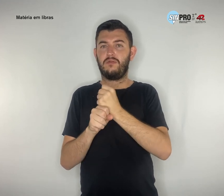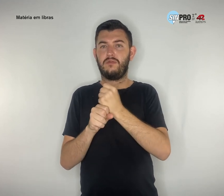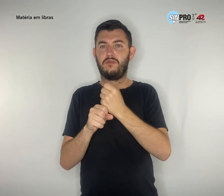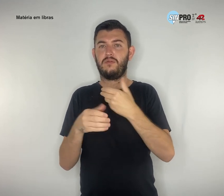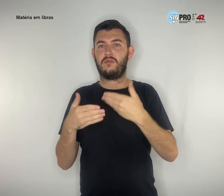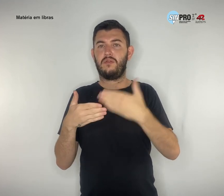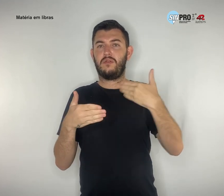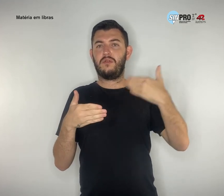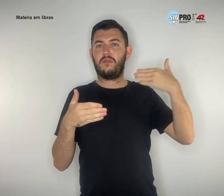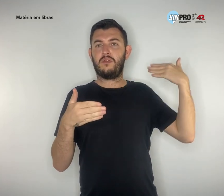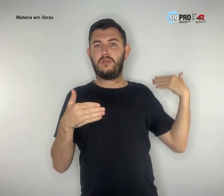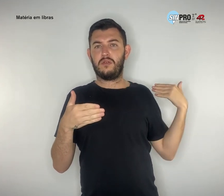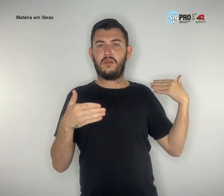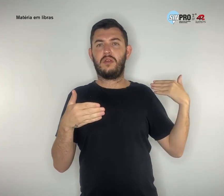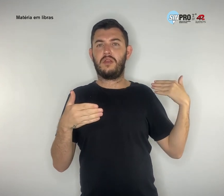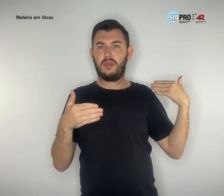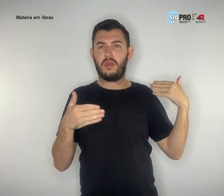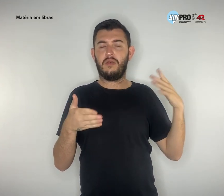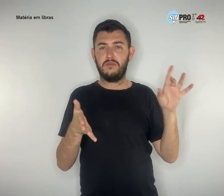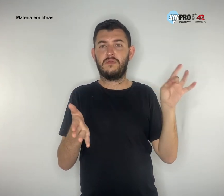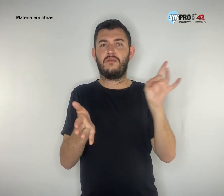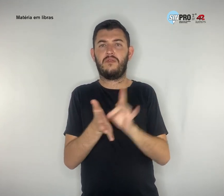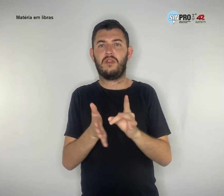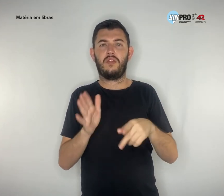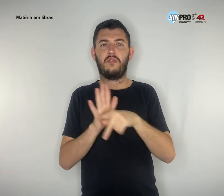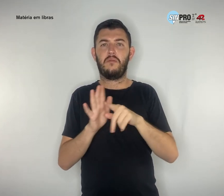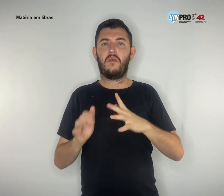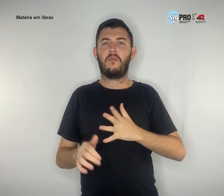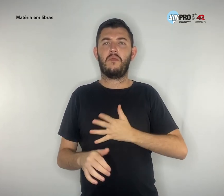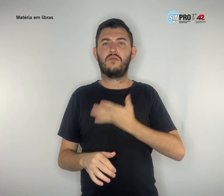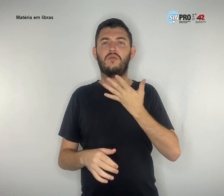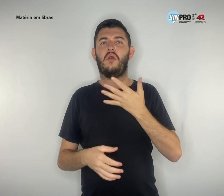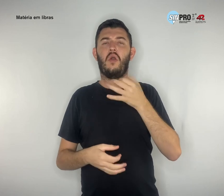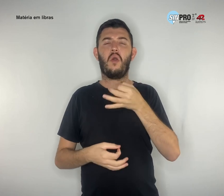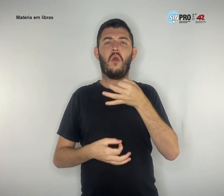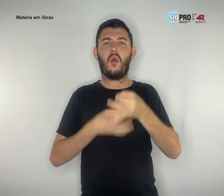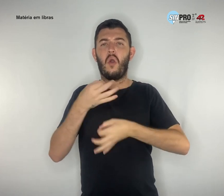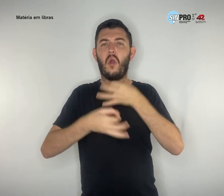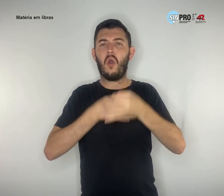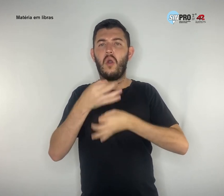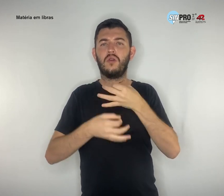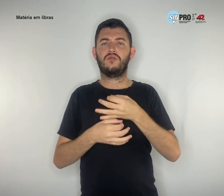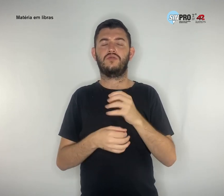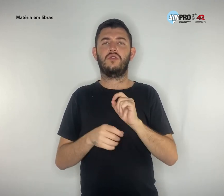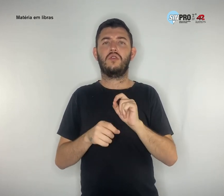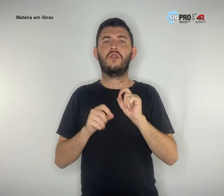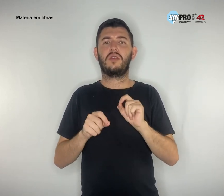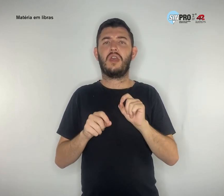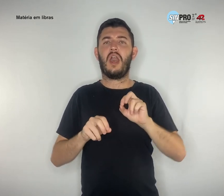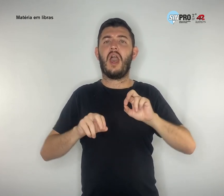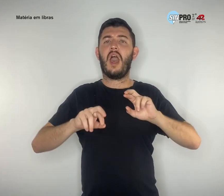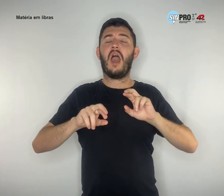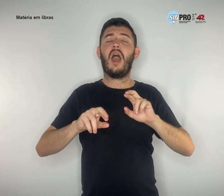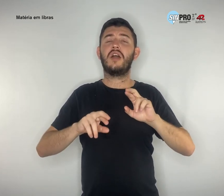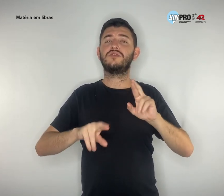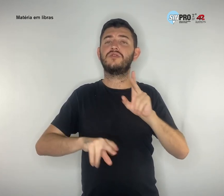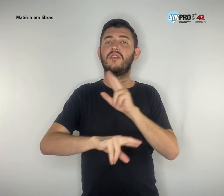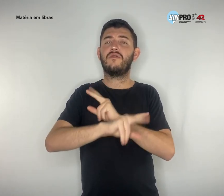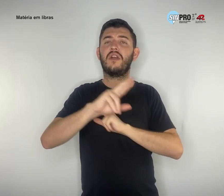o da legitimidade do discurso do ódio, da intolerância às diferenças, de todas as violências